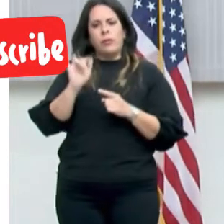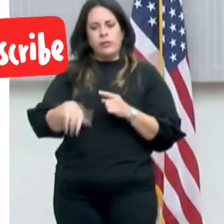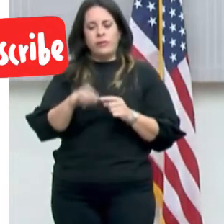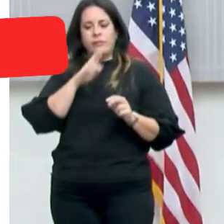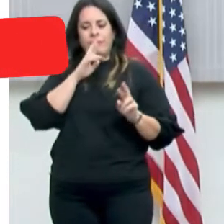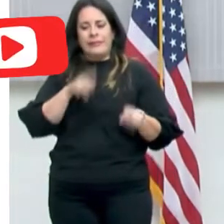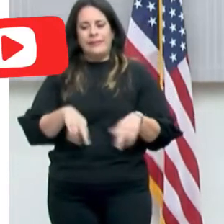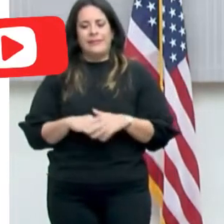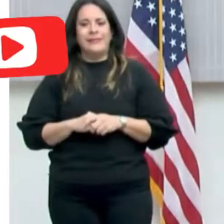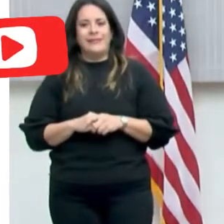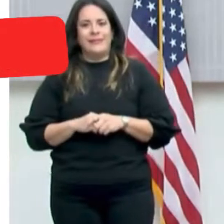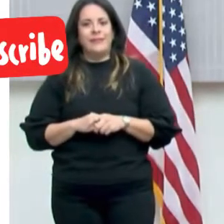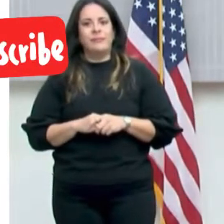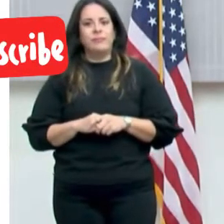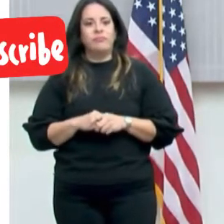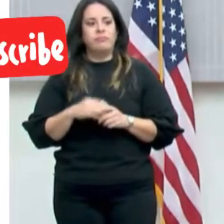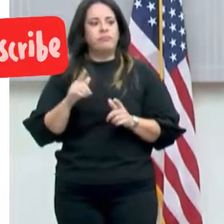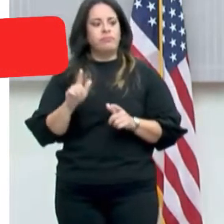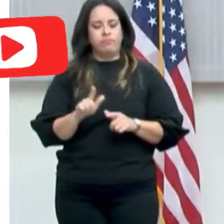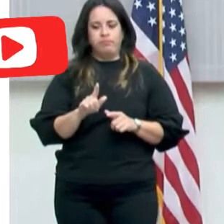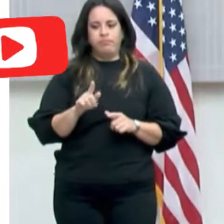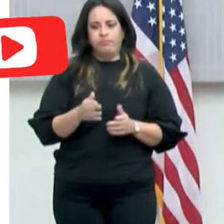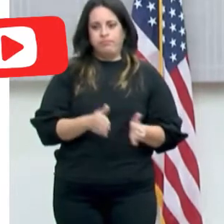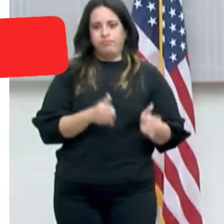Ok, pues le damos la palabra al secretario.